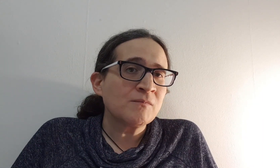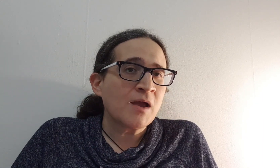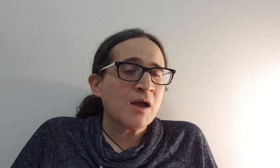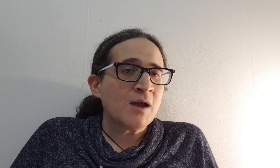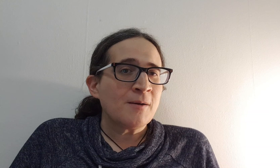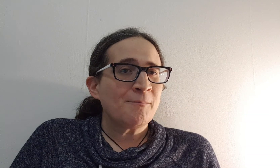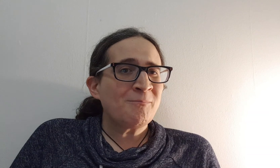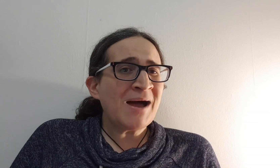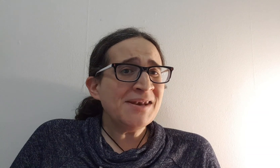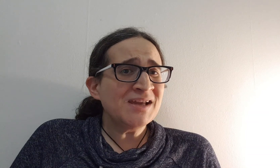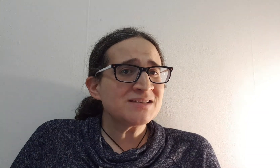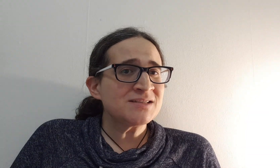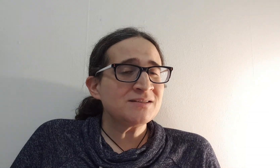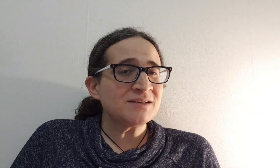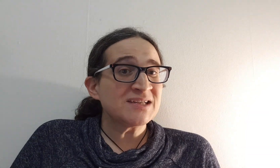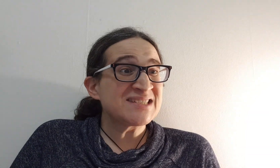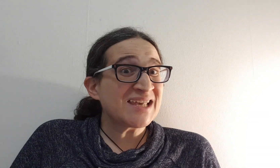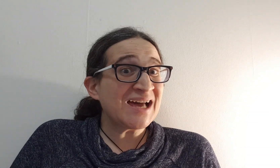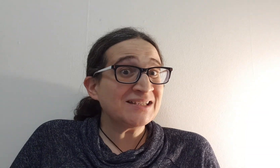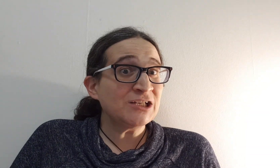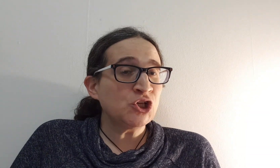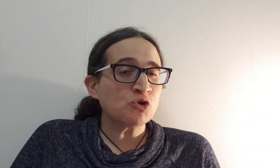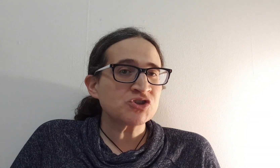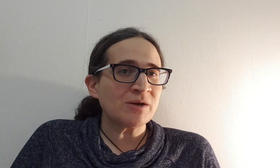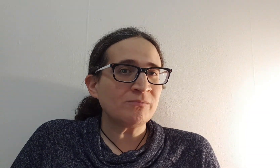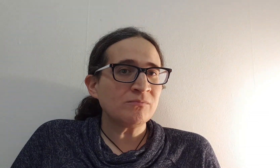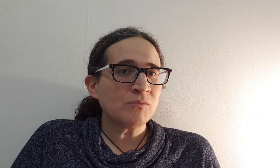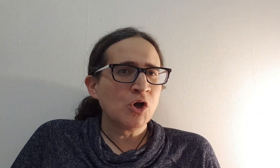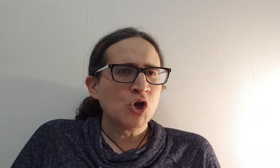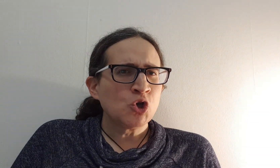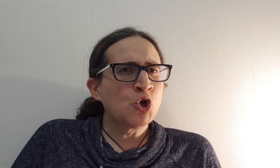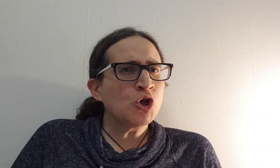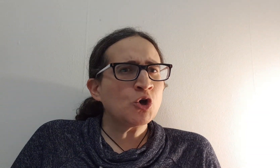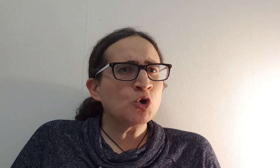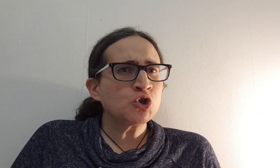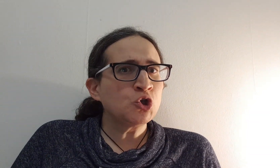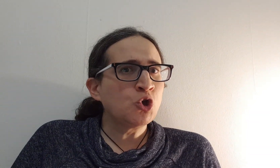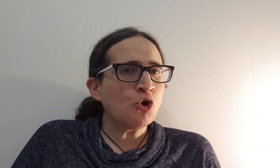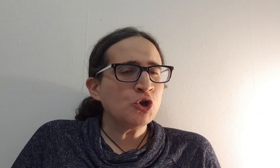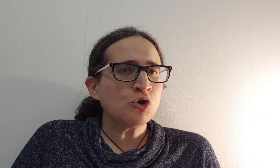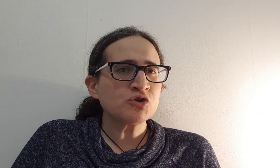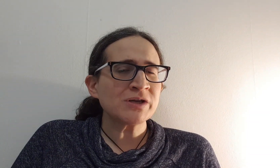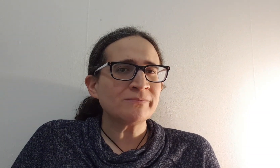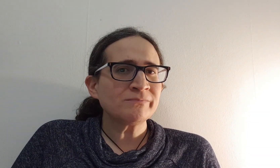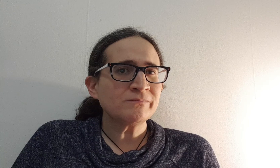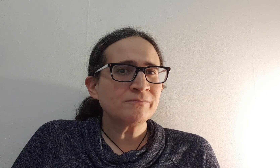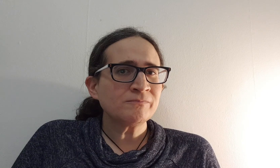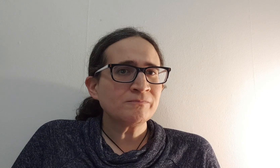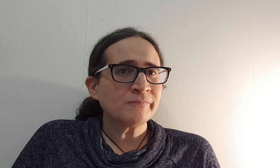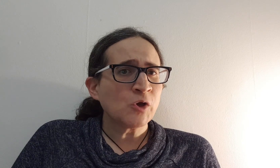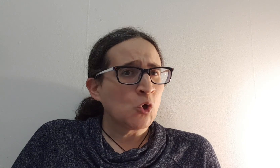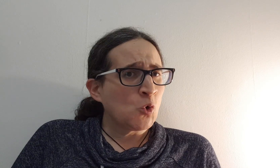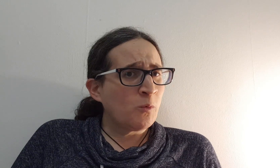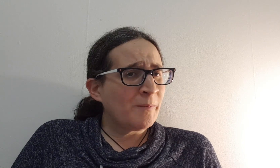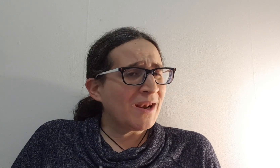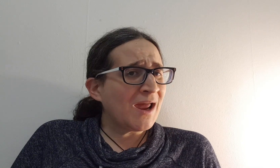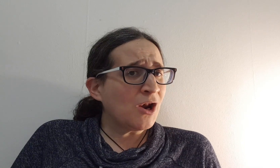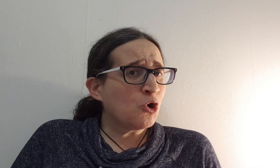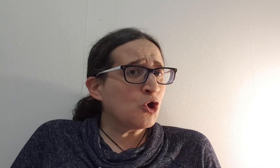מה אני עשיתי אצטרחתי להיות שם לא יכולתי לא להיות שם וממילה לא